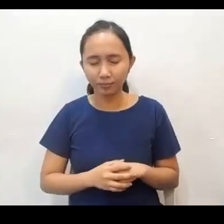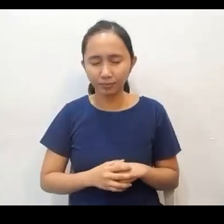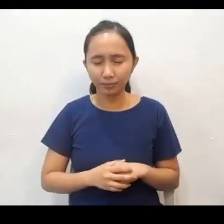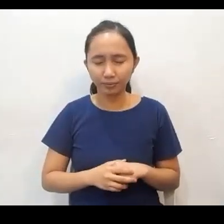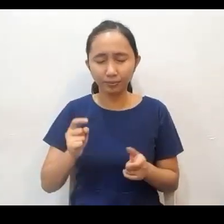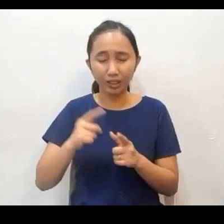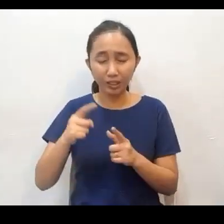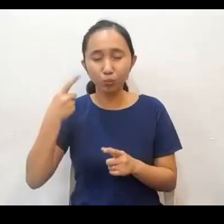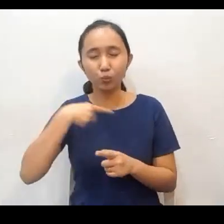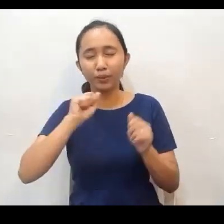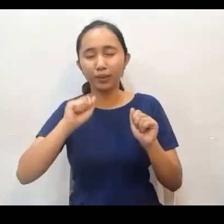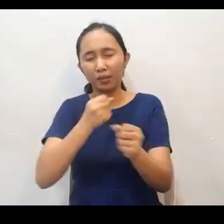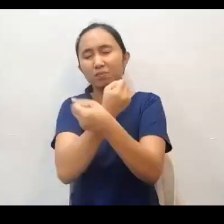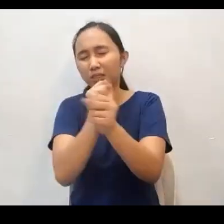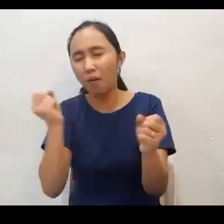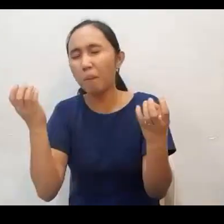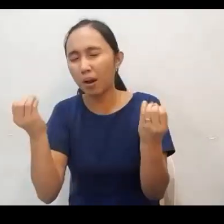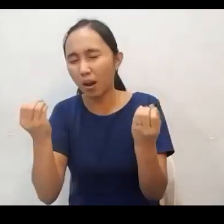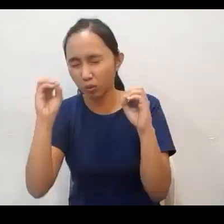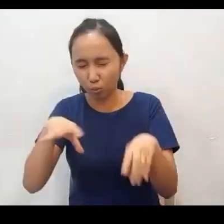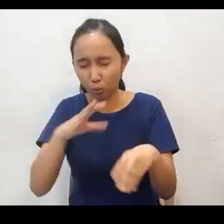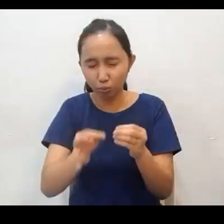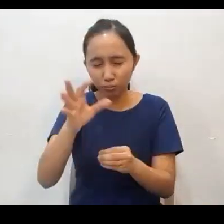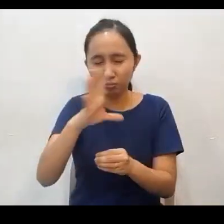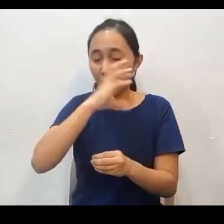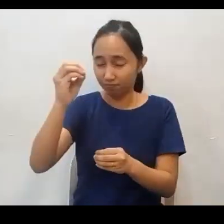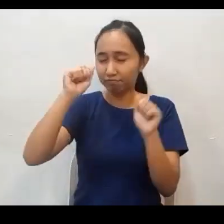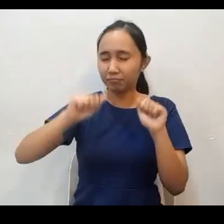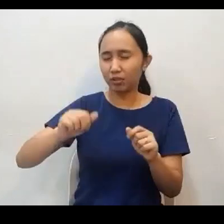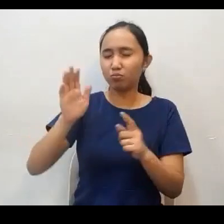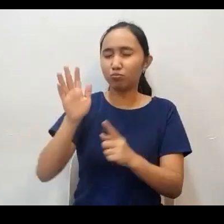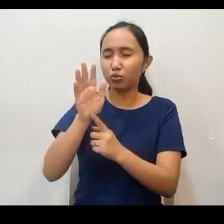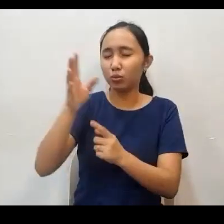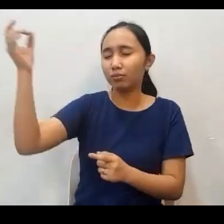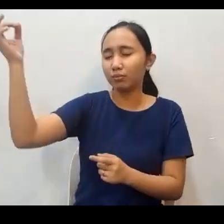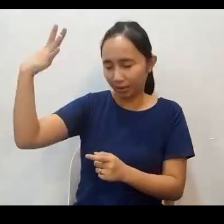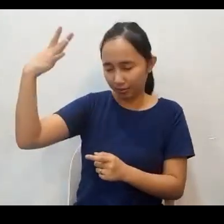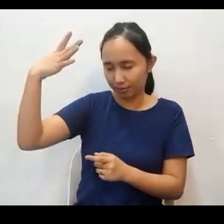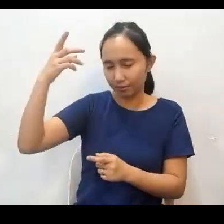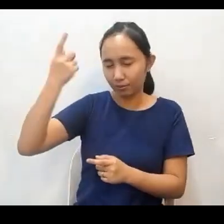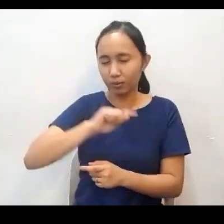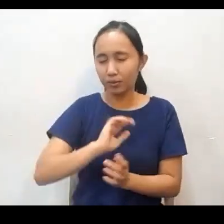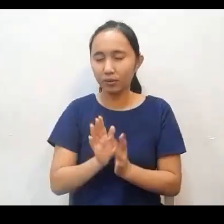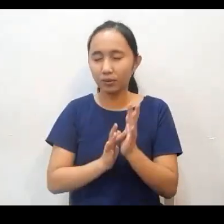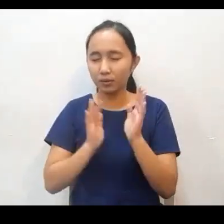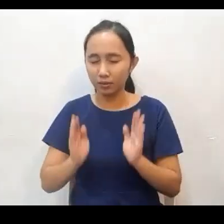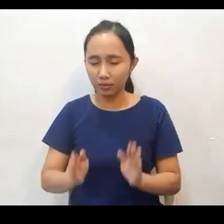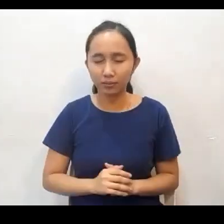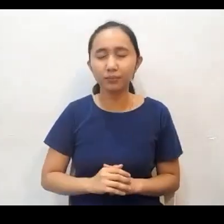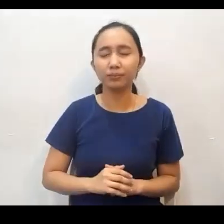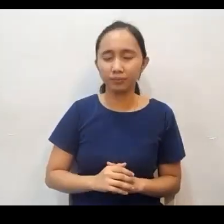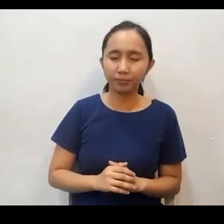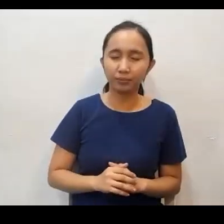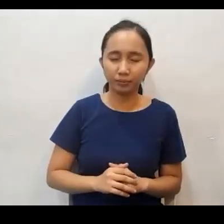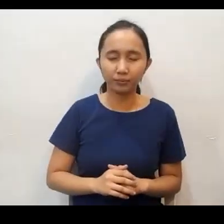kami po ay makapagligtas sa maraming ligaw na kaluluwa at magliwanag bilang isang